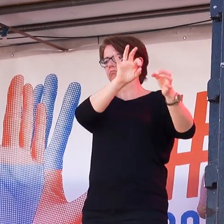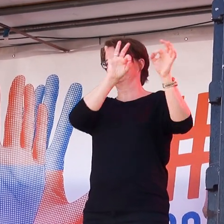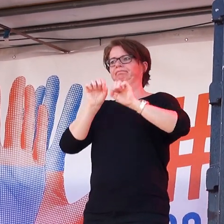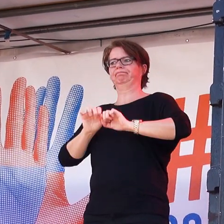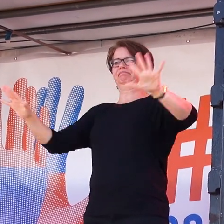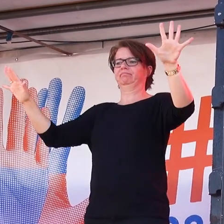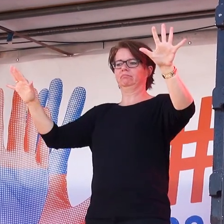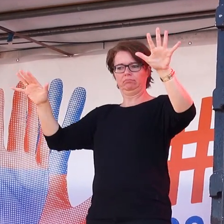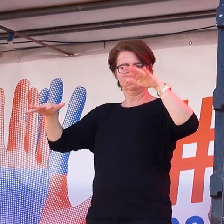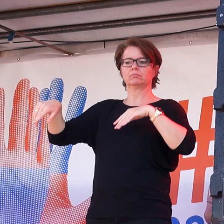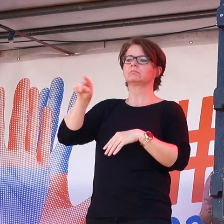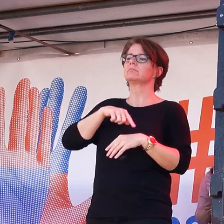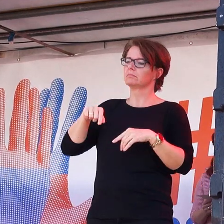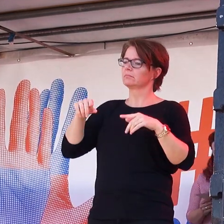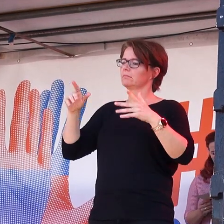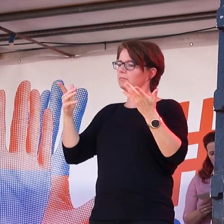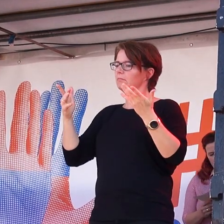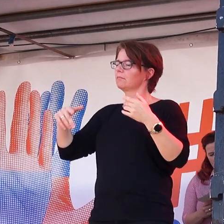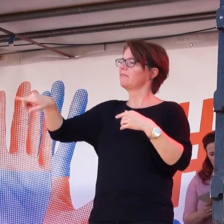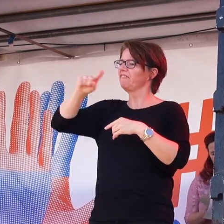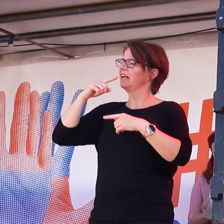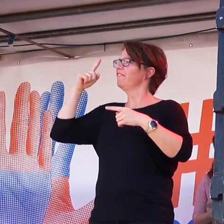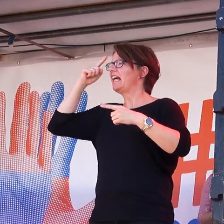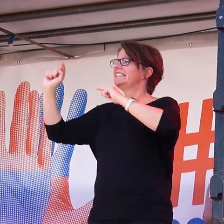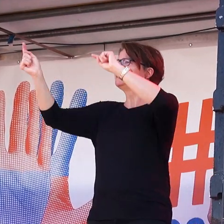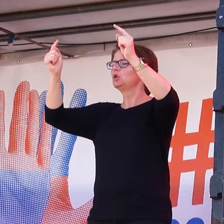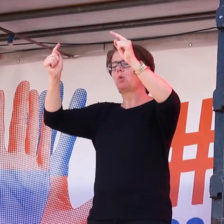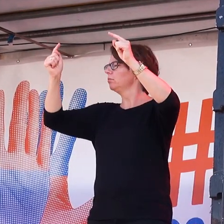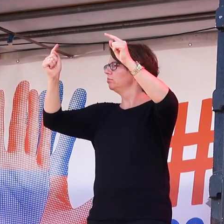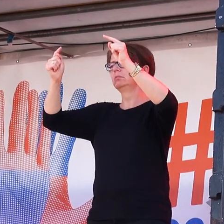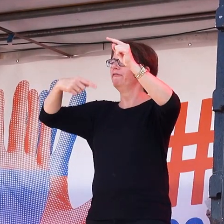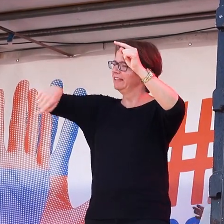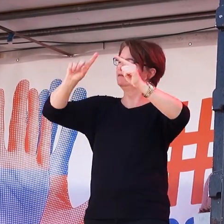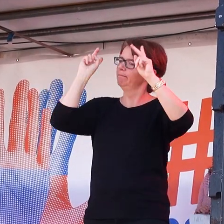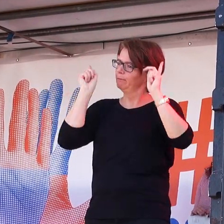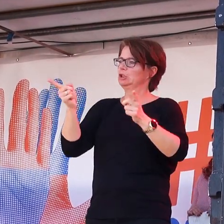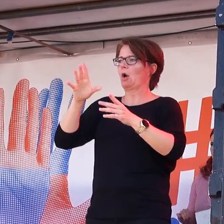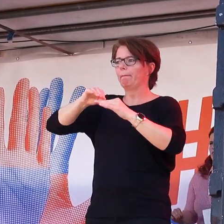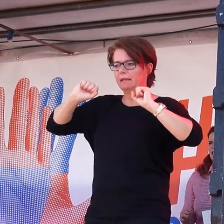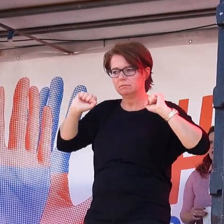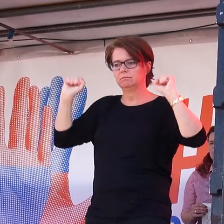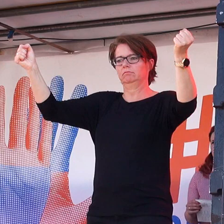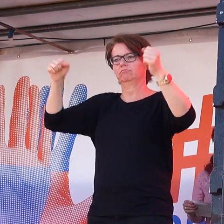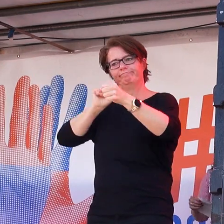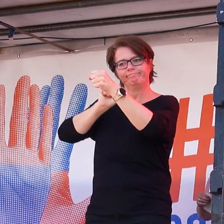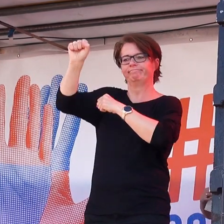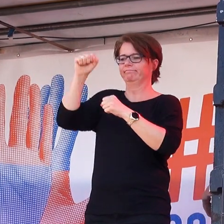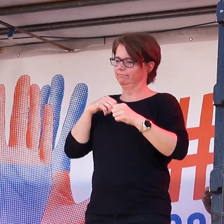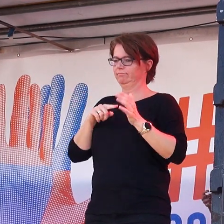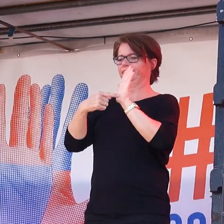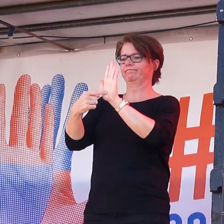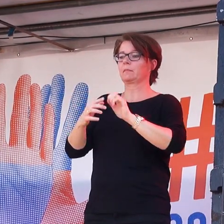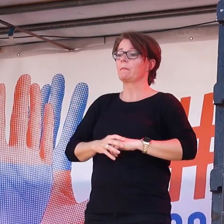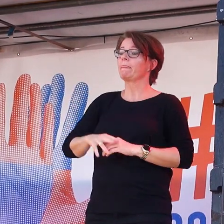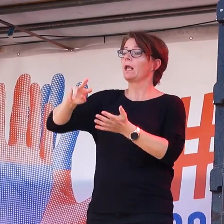gehandelt werden. Wir müssen die politisch Verantwortlichen in die Pflicht nehmen.